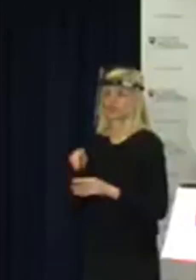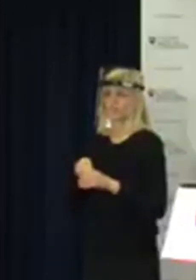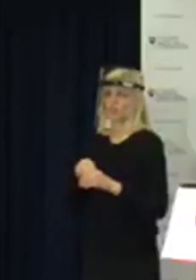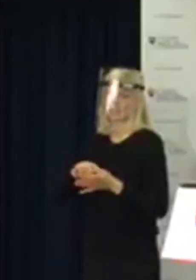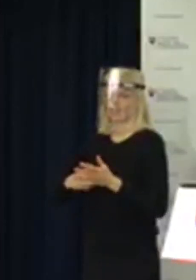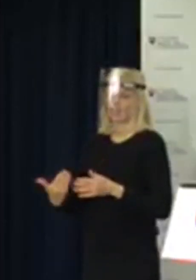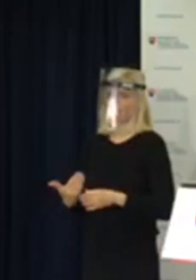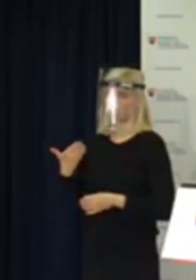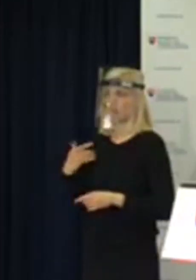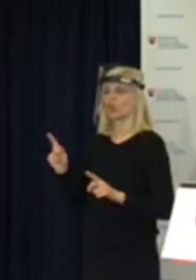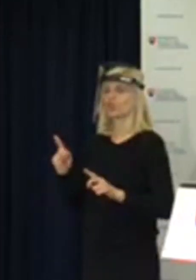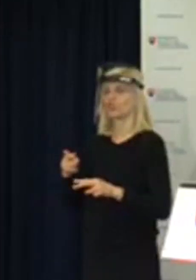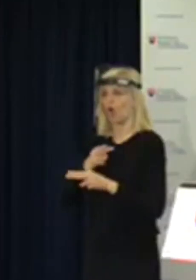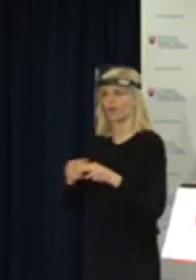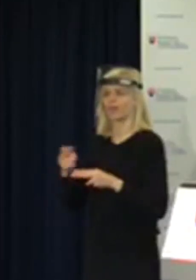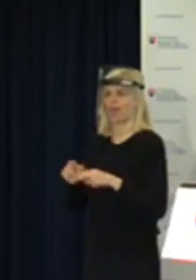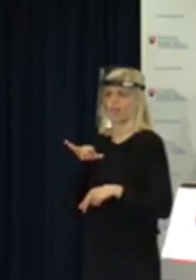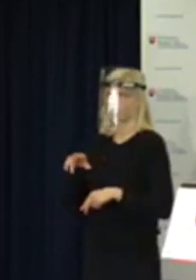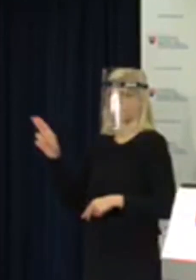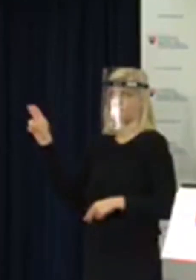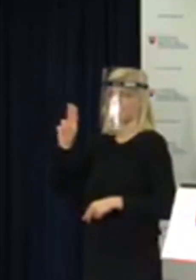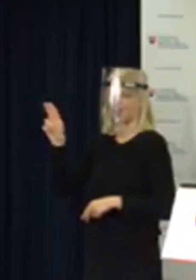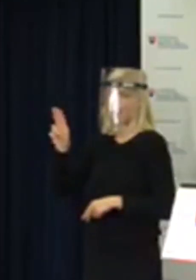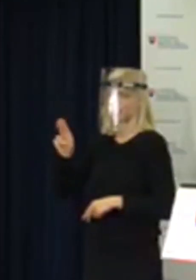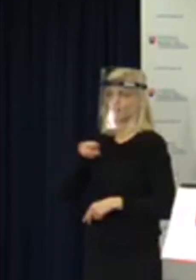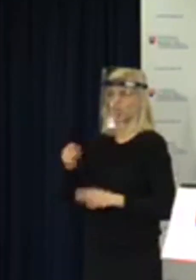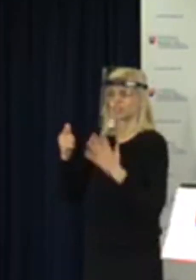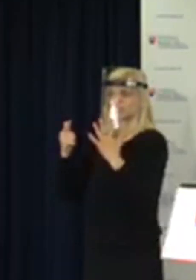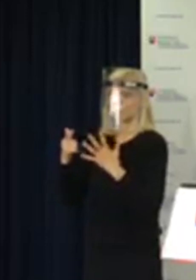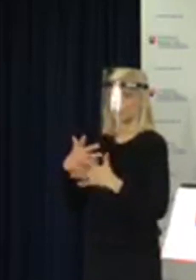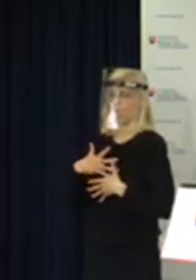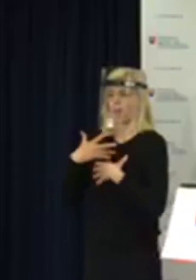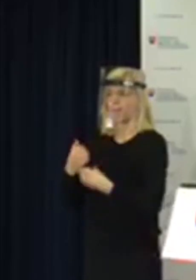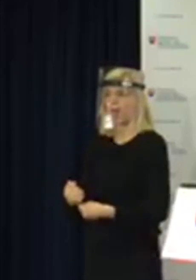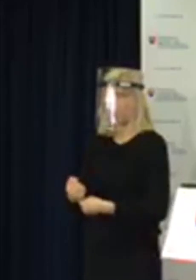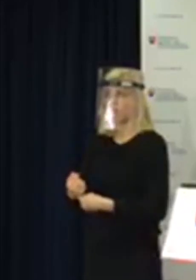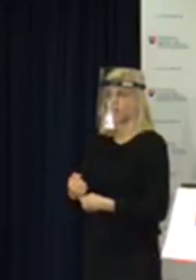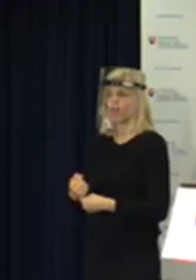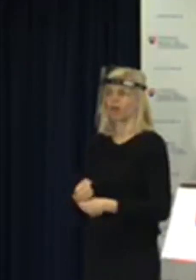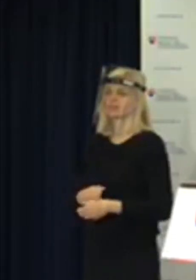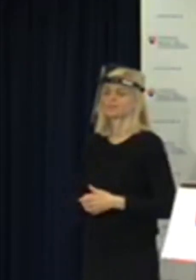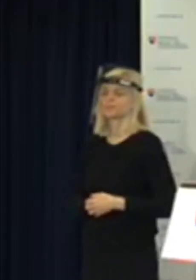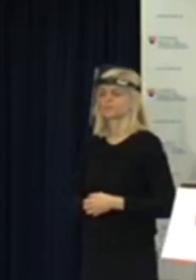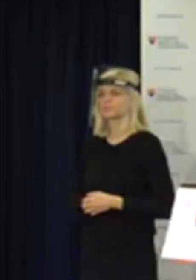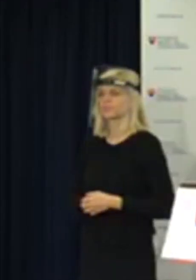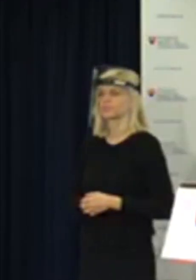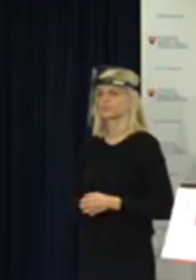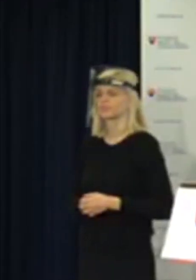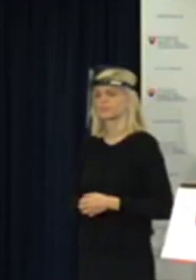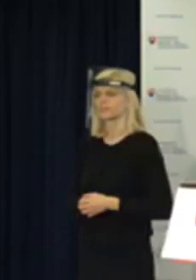na internú čas maturitnej skúšky do 7. maja a môžu sa tiež konať teda distančne alebo